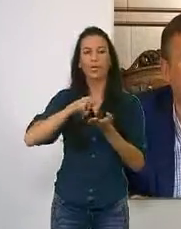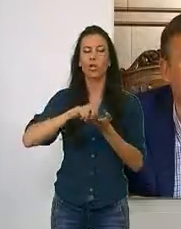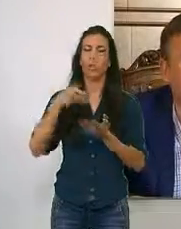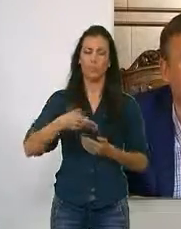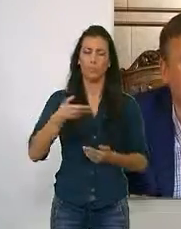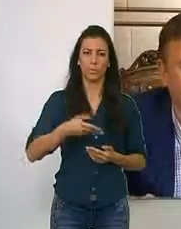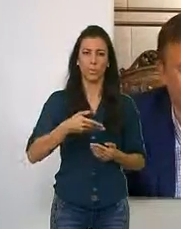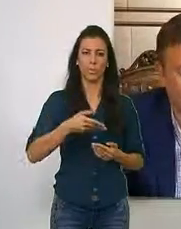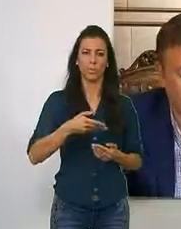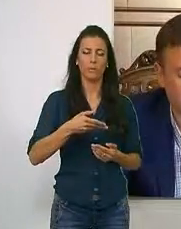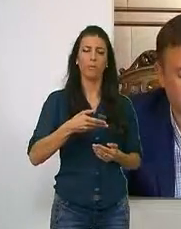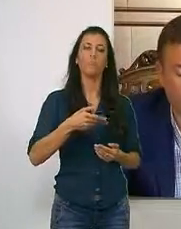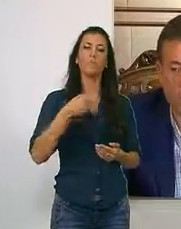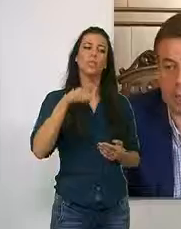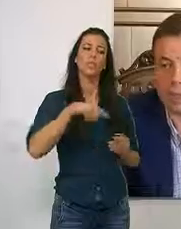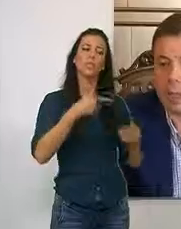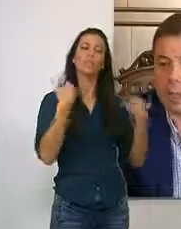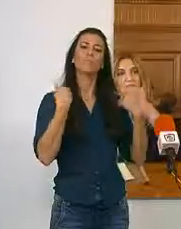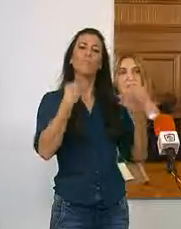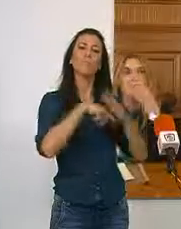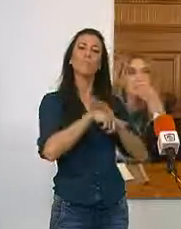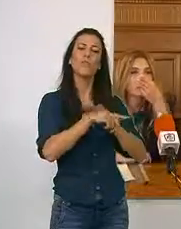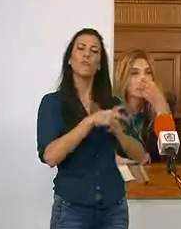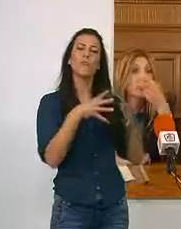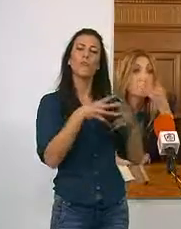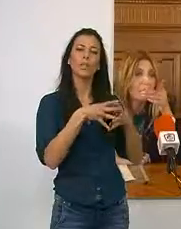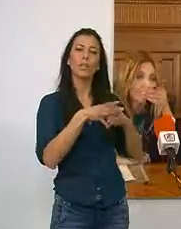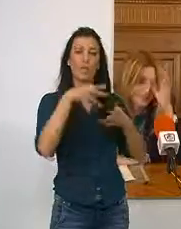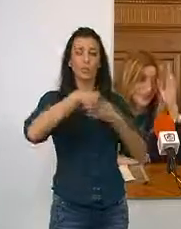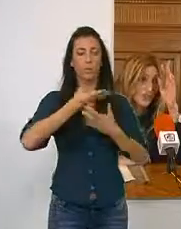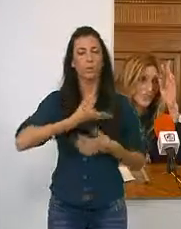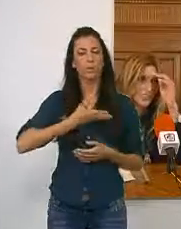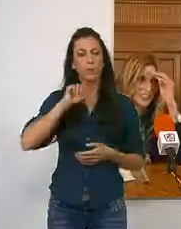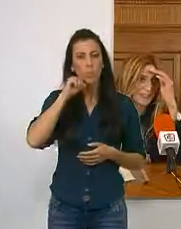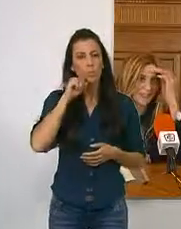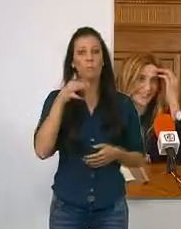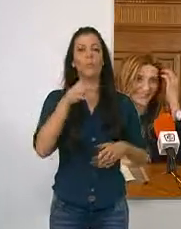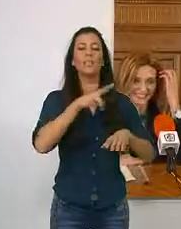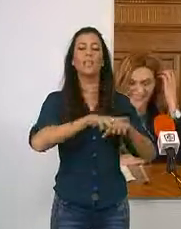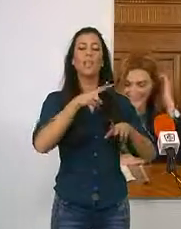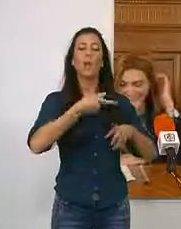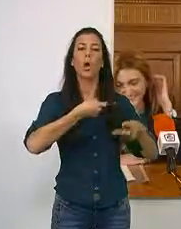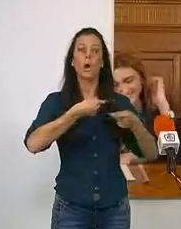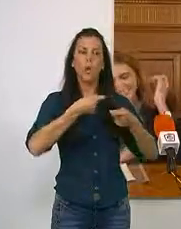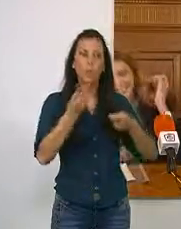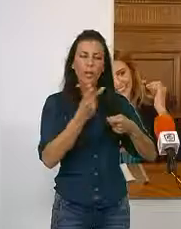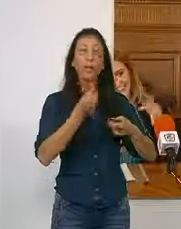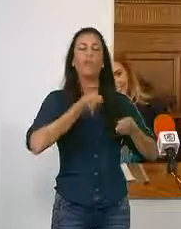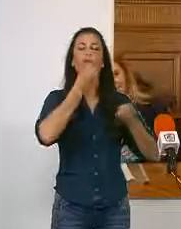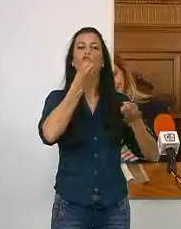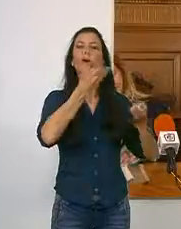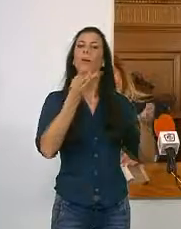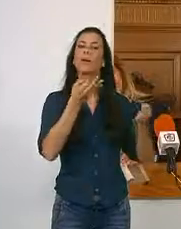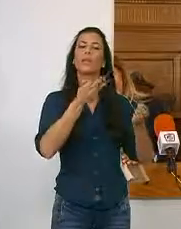peatonales. El Teniente de Alcalde de Gestión de Infraestructura del Ayuntamiento de Motril y la Edil de Comercio